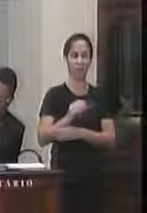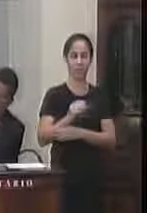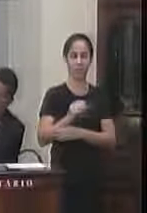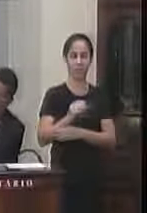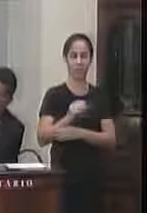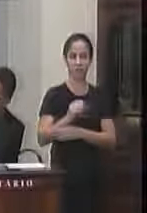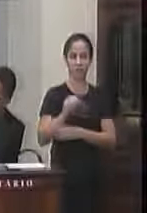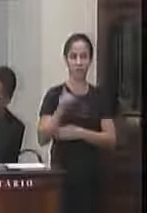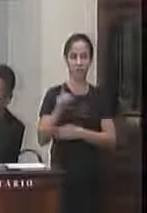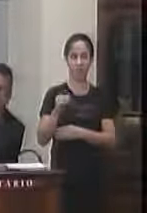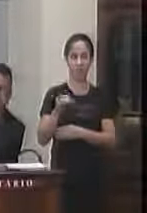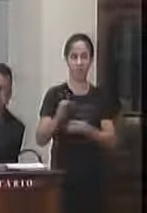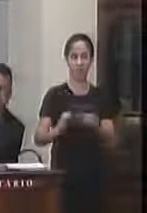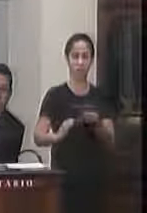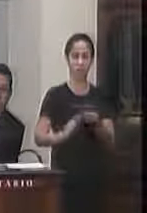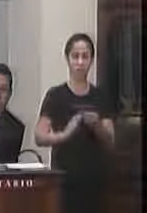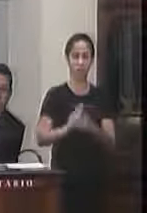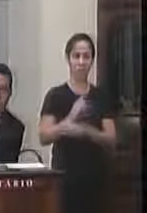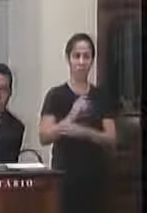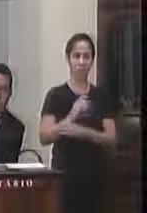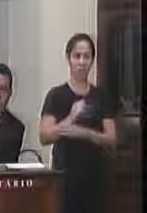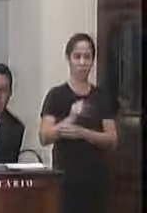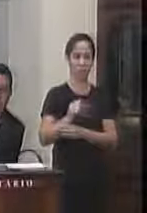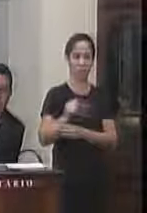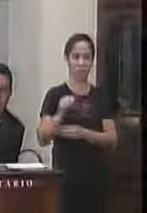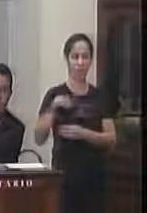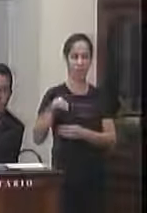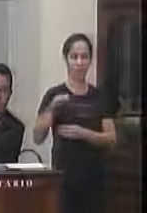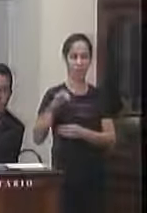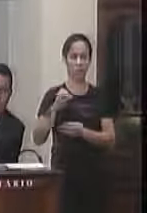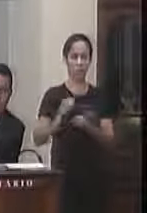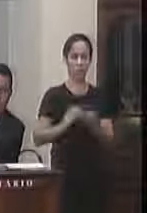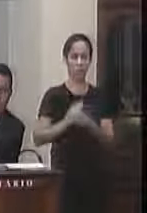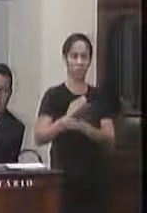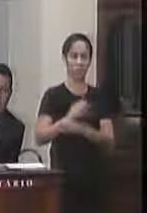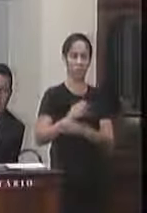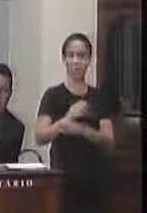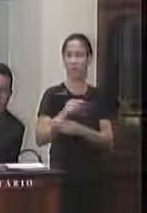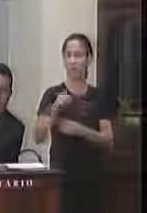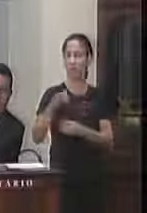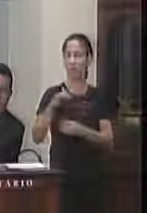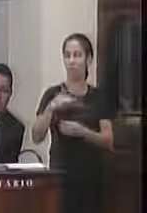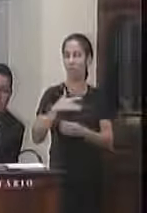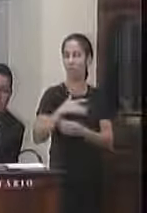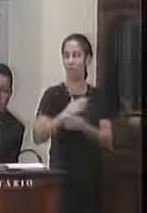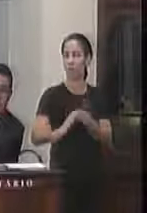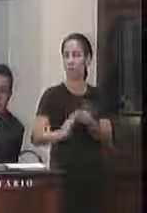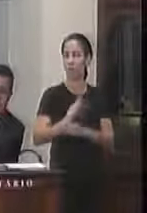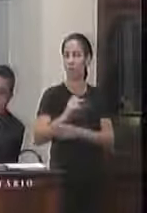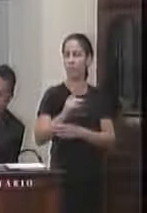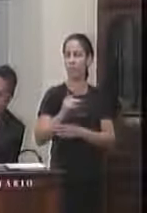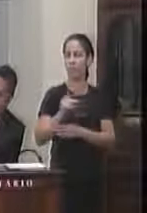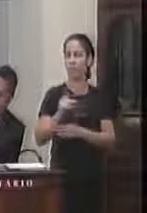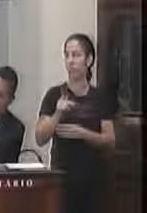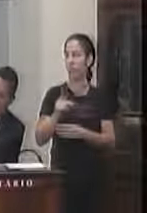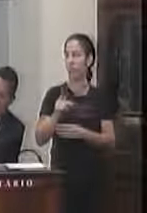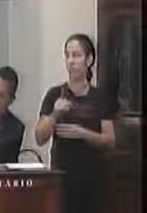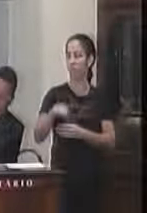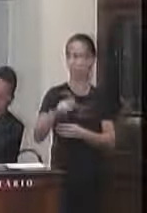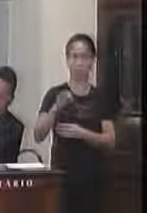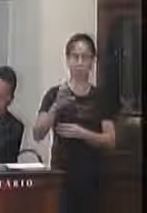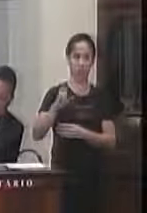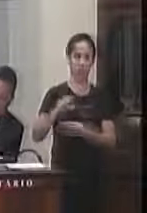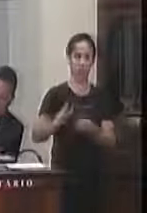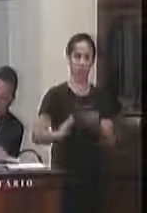David Barbosa Nogueira Marcelo Moreira Marquinhos da Saúde Michel Vieira